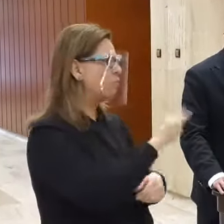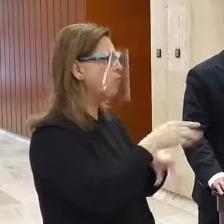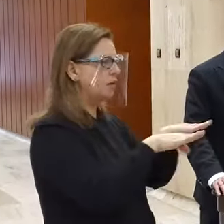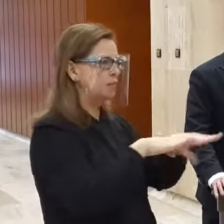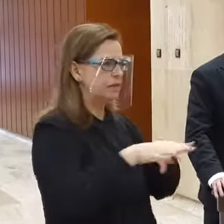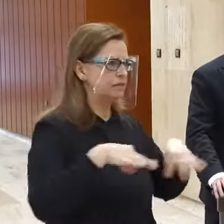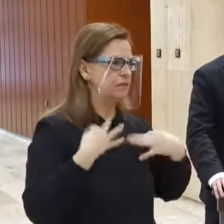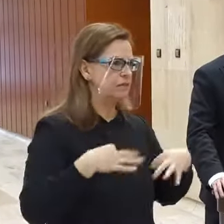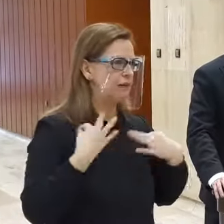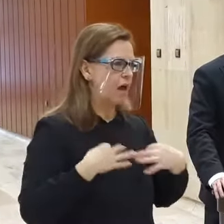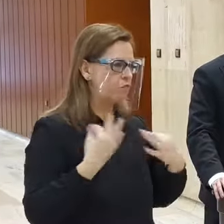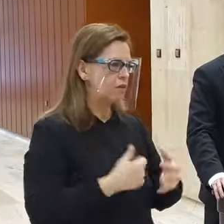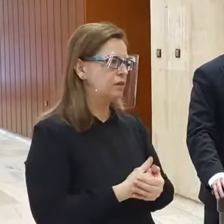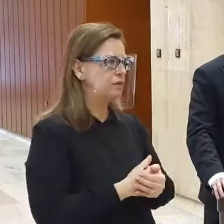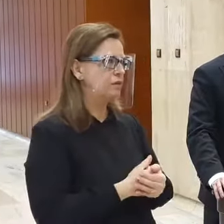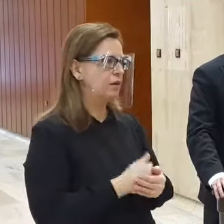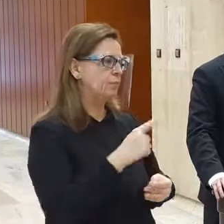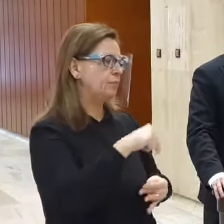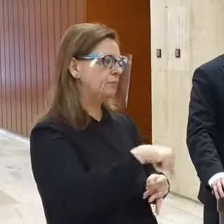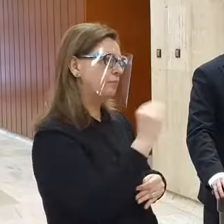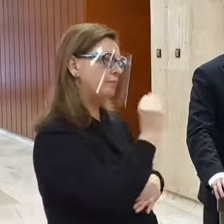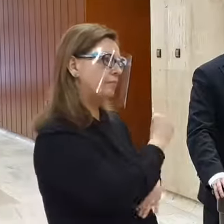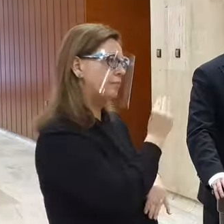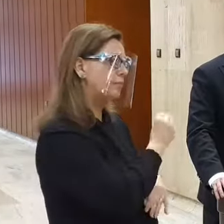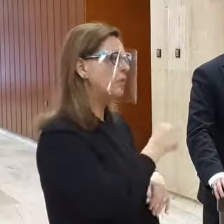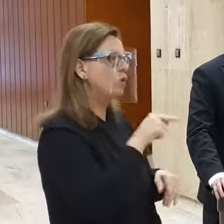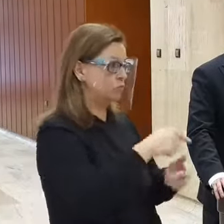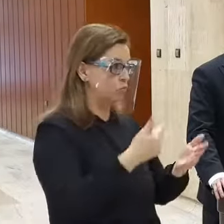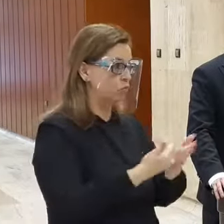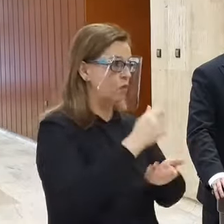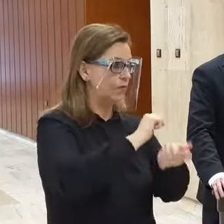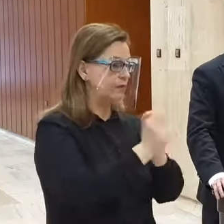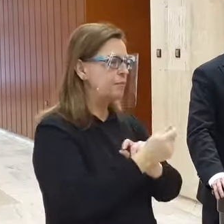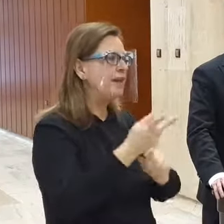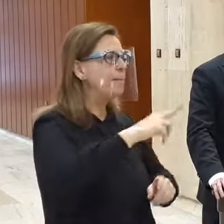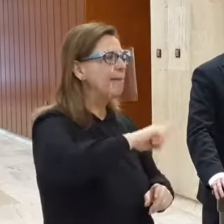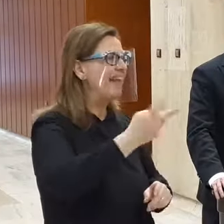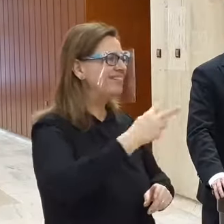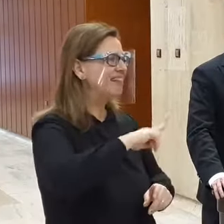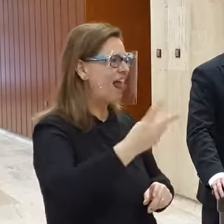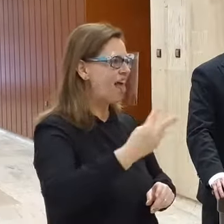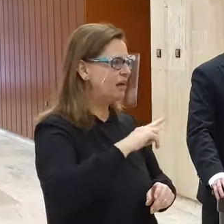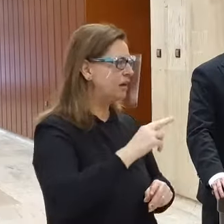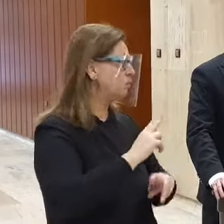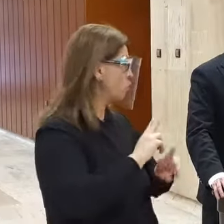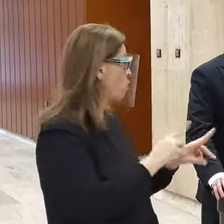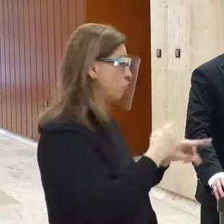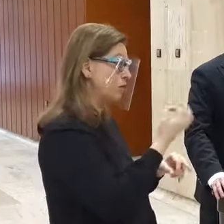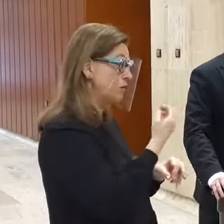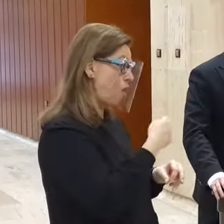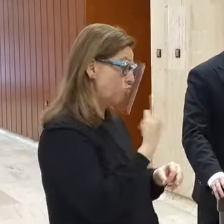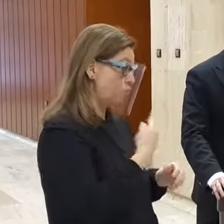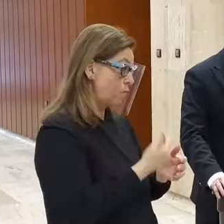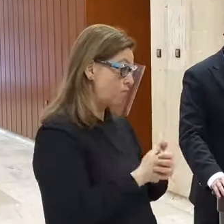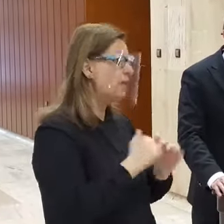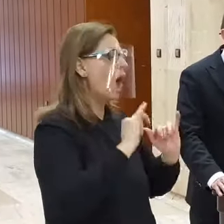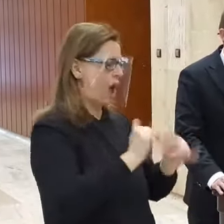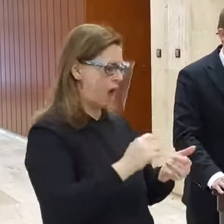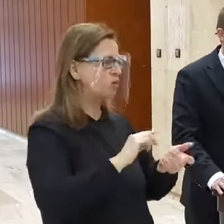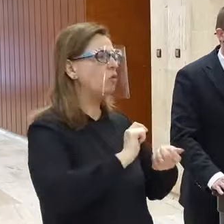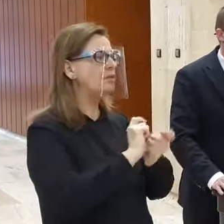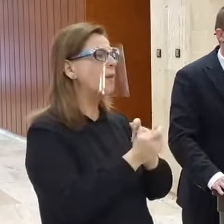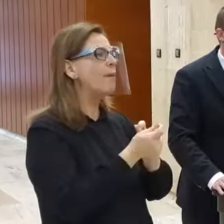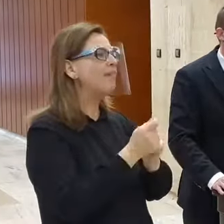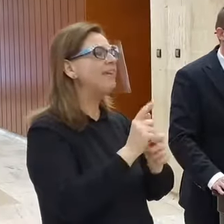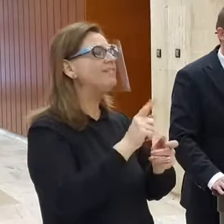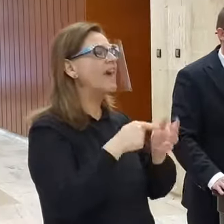Do toho aj prechať môžem dnes z nevinové zmeny pre takových pendlerov môžete prikúšiť? Áno, zmeny sa týkajú